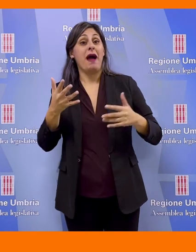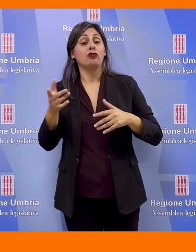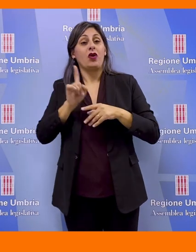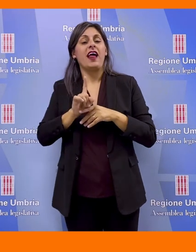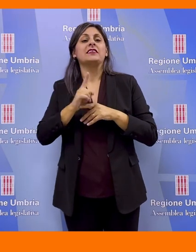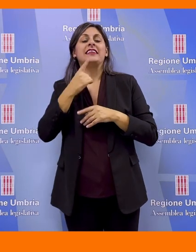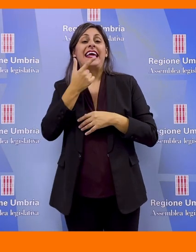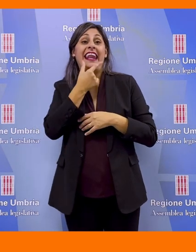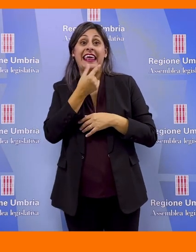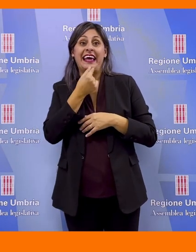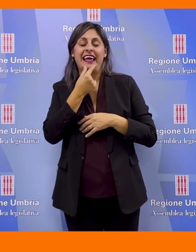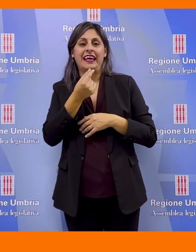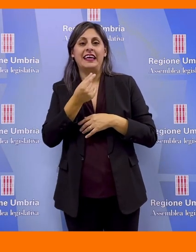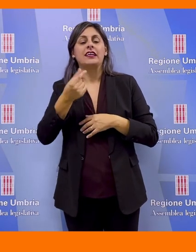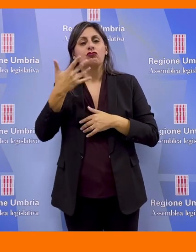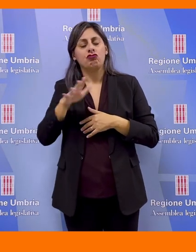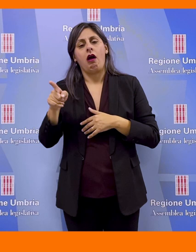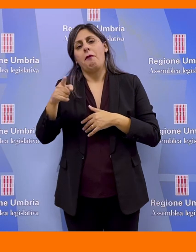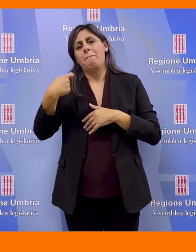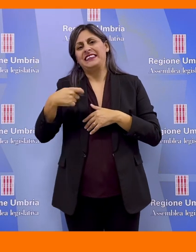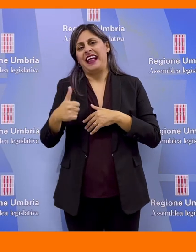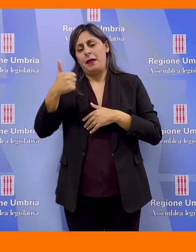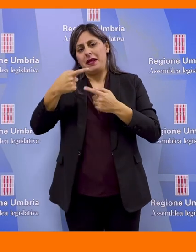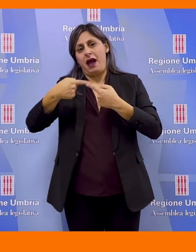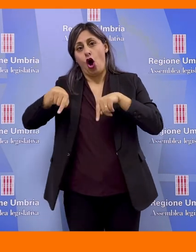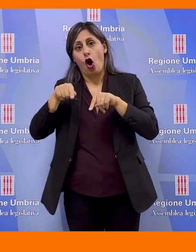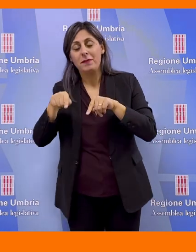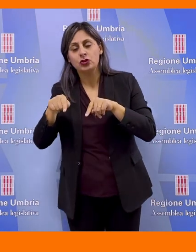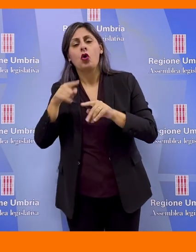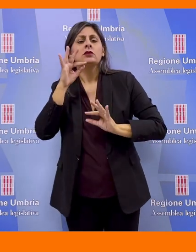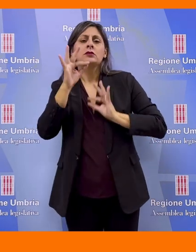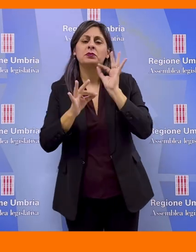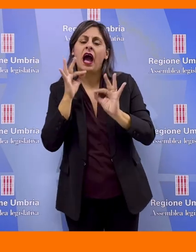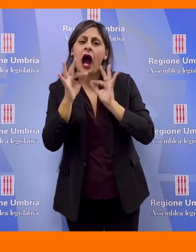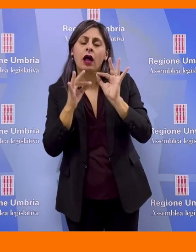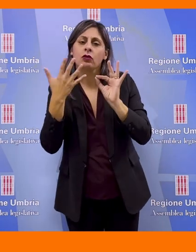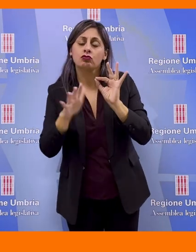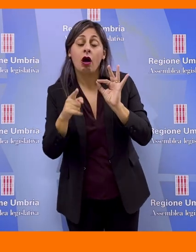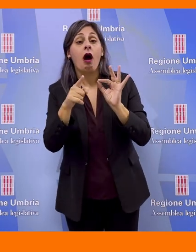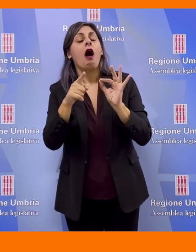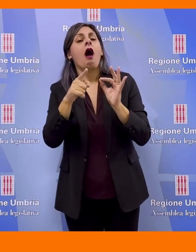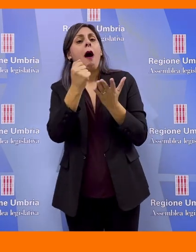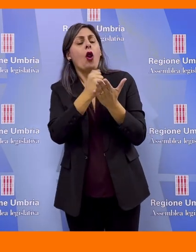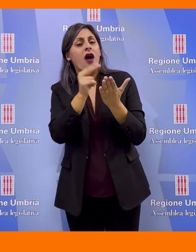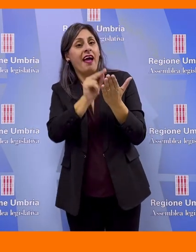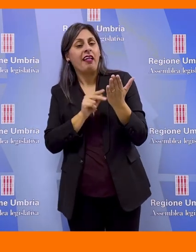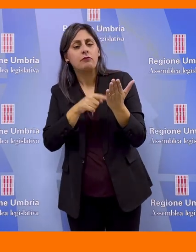maggioranza Daniele Nicchi, misto Presidente della Prima Commissione, ha spiegato che il provvedimento introduce